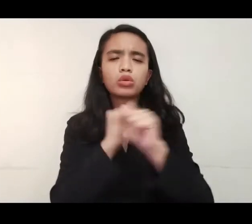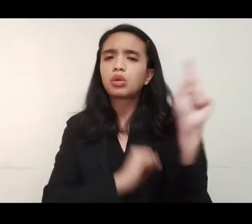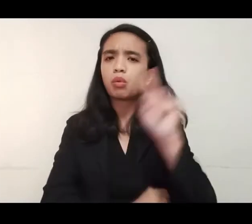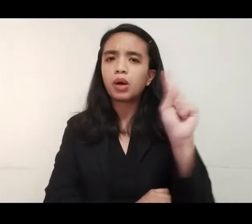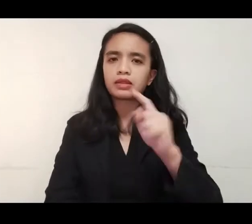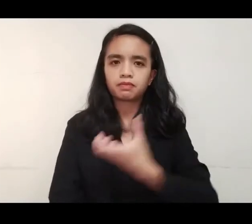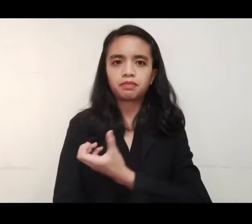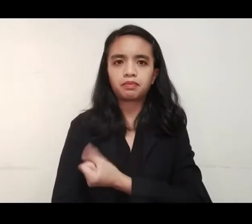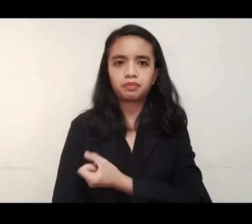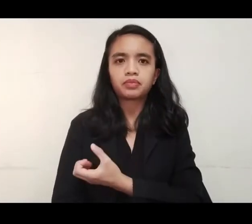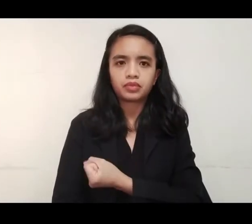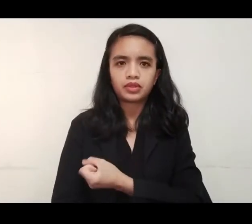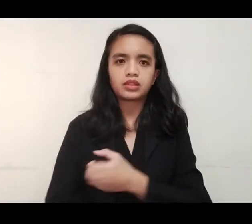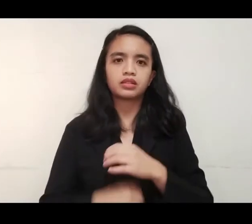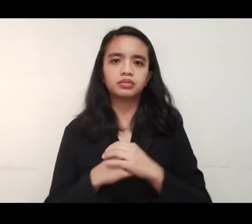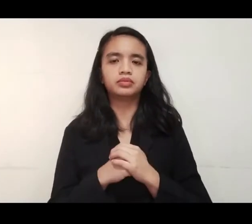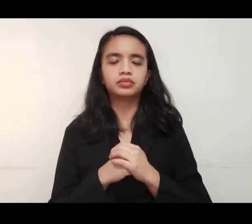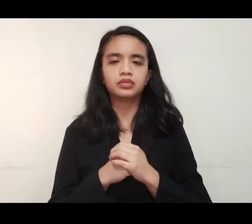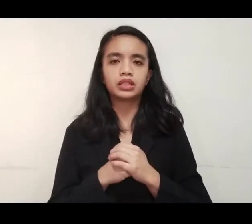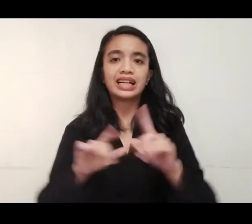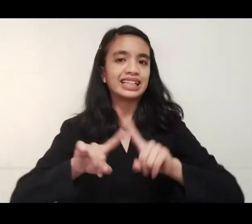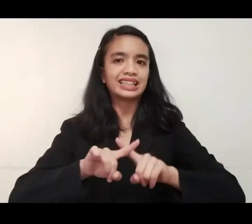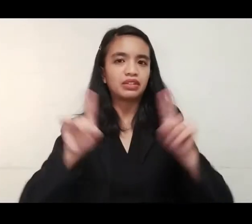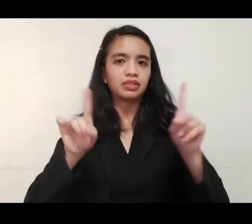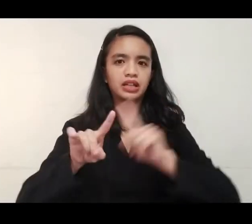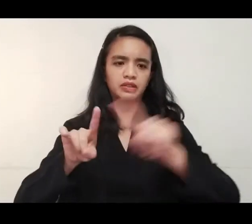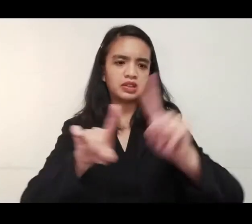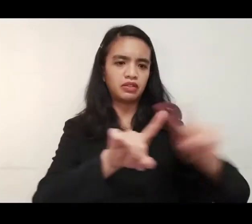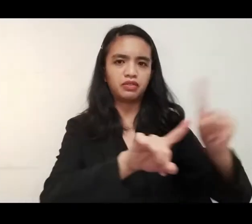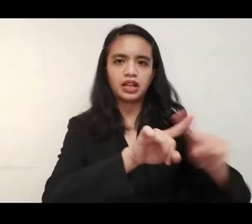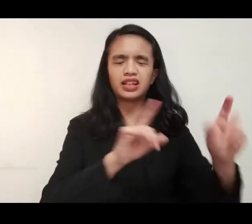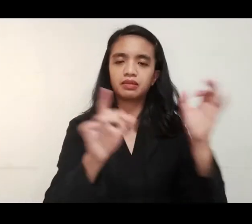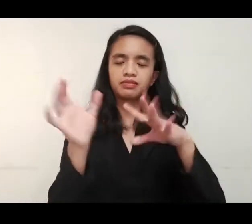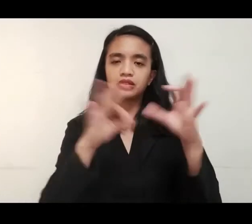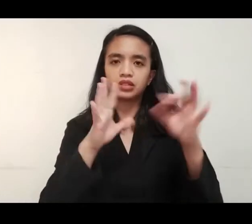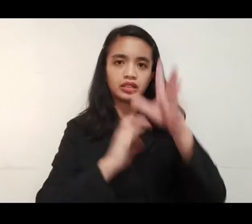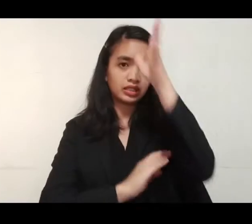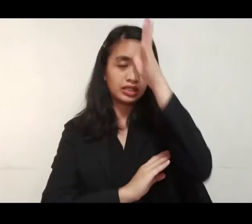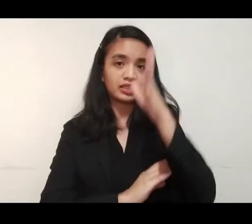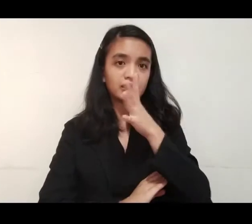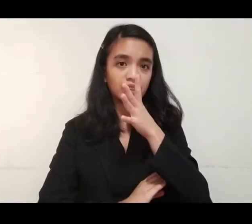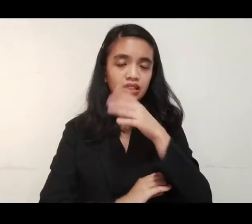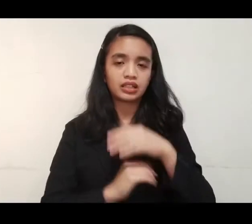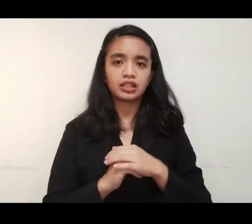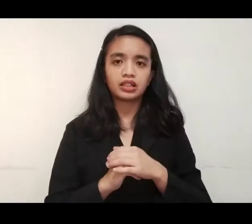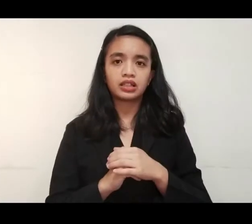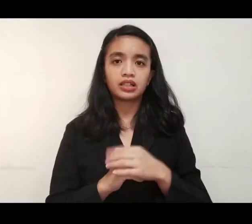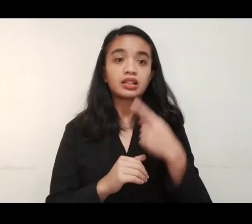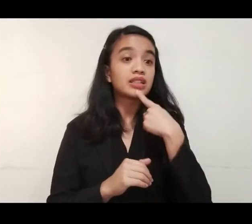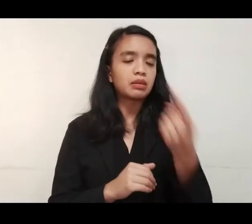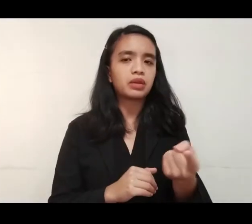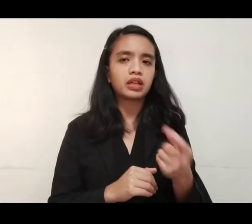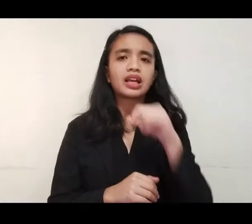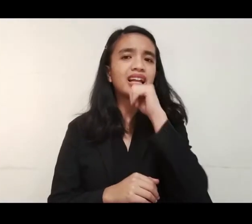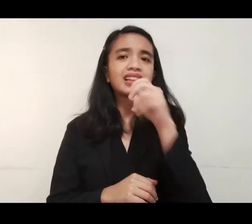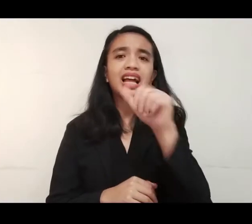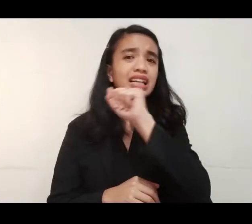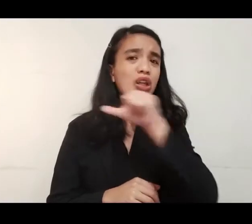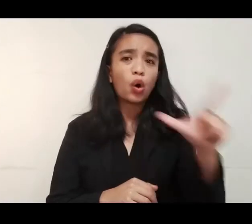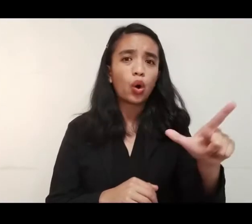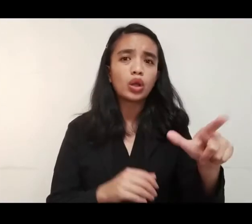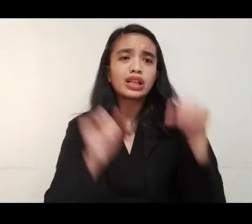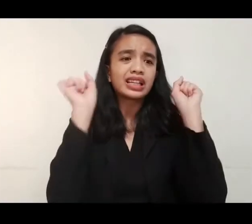po natin yung breastfeeding. Magkaiba ang reaksyon ng ilang magulang. Kasi po, hindi po lahat ng mother EO